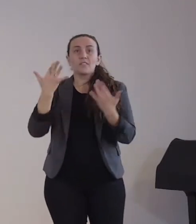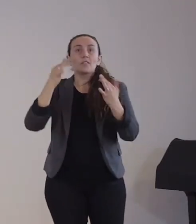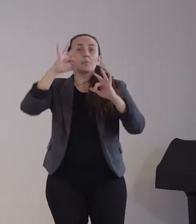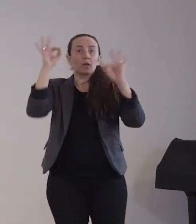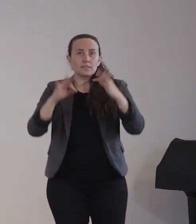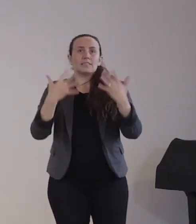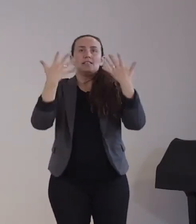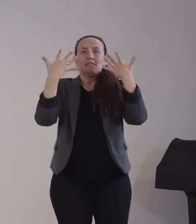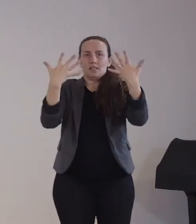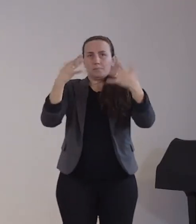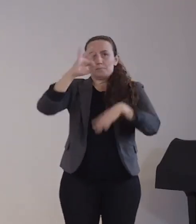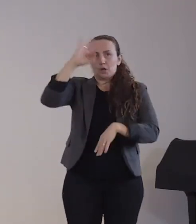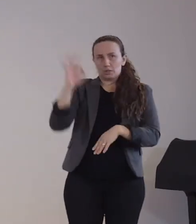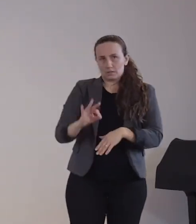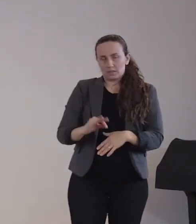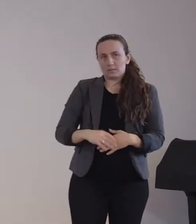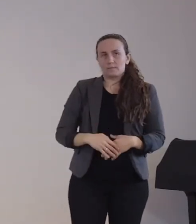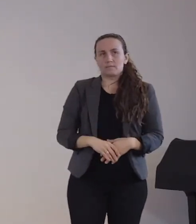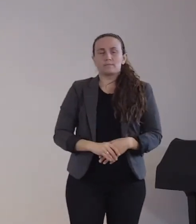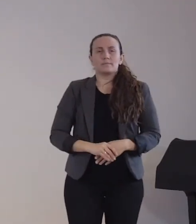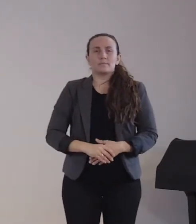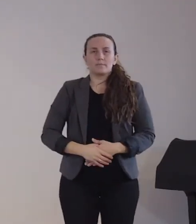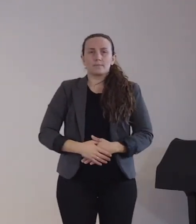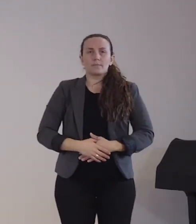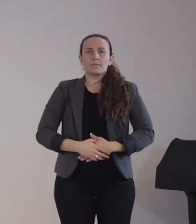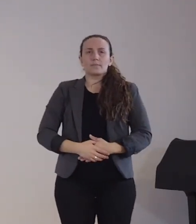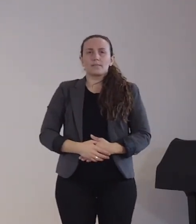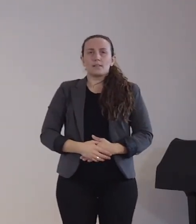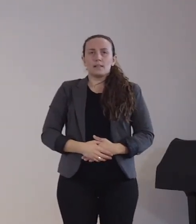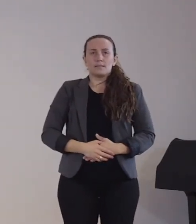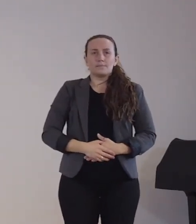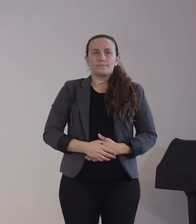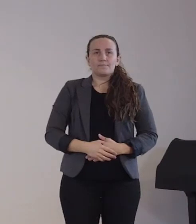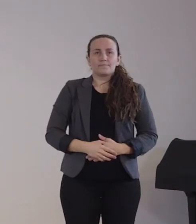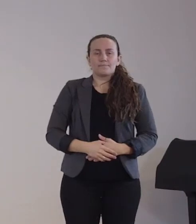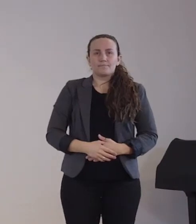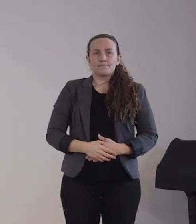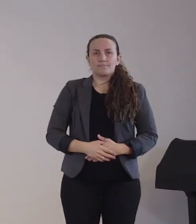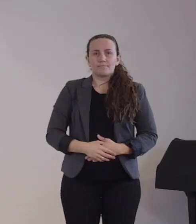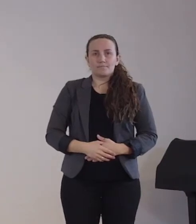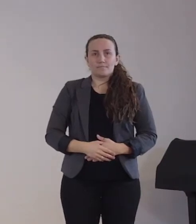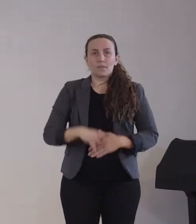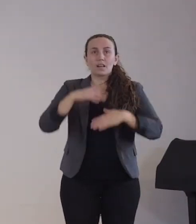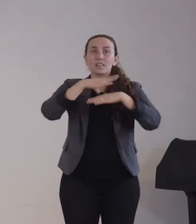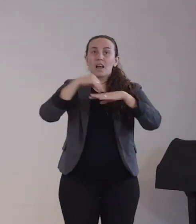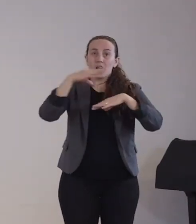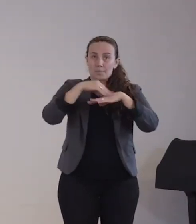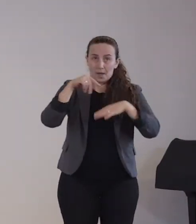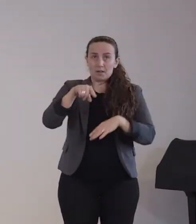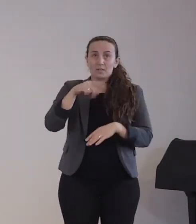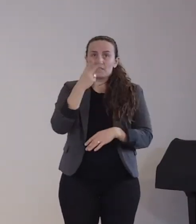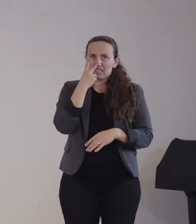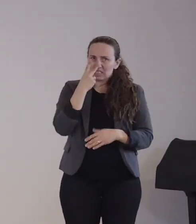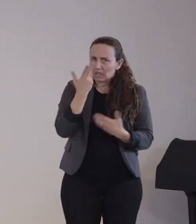Zu den Therapien der SARS-CoV-2-Erkrankung gibt es vor allen Dingen unterstützende Maßnahmen,